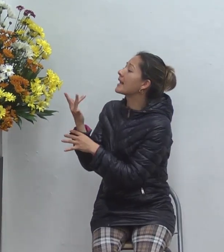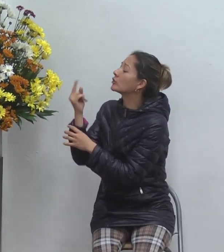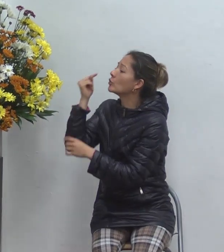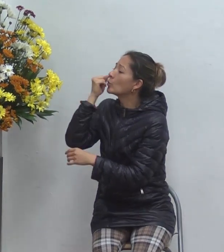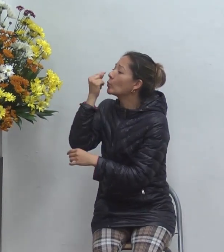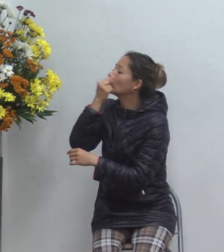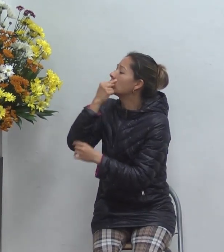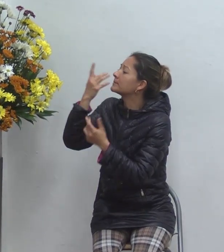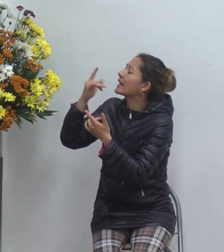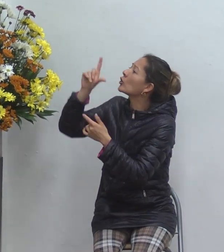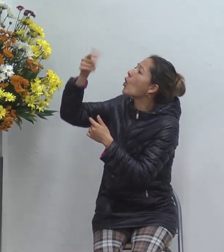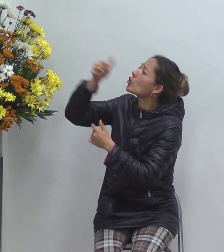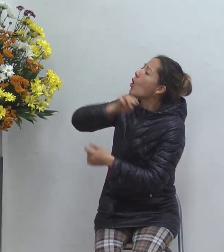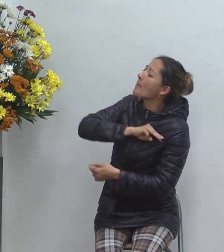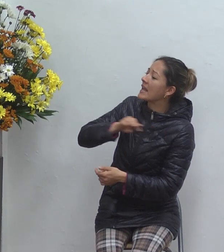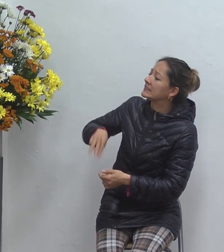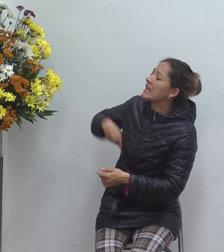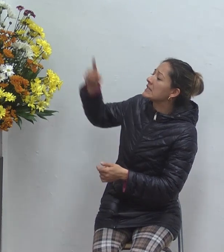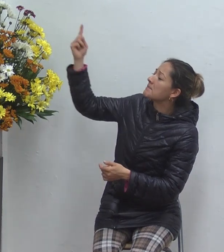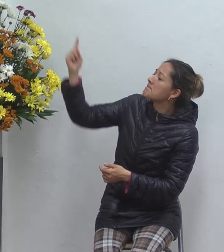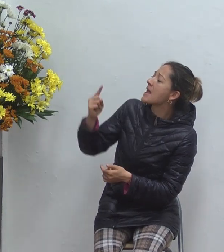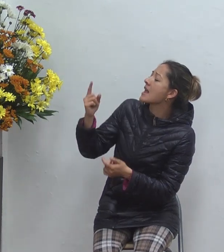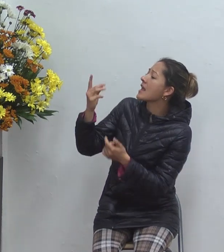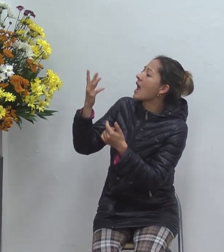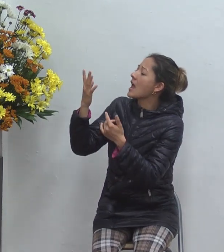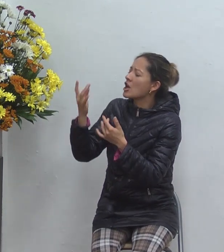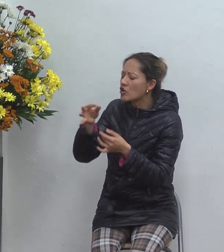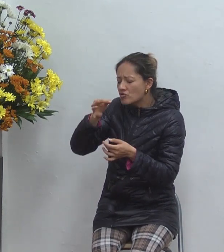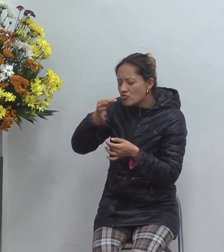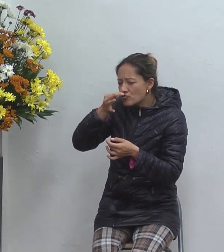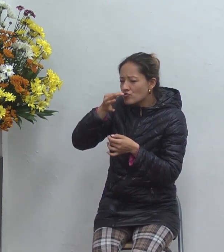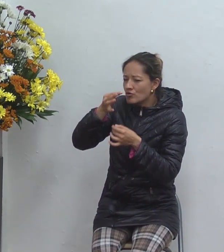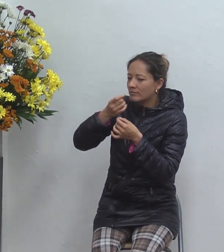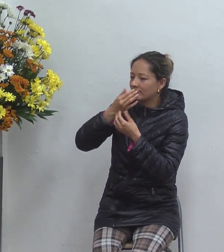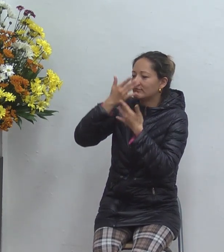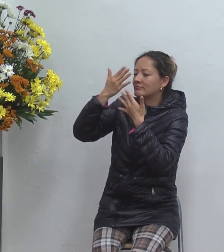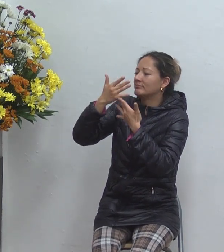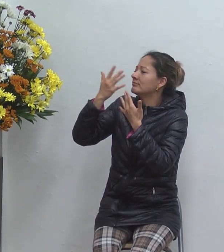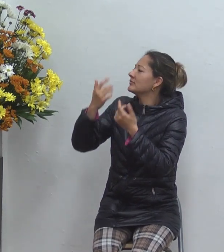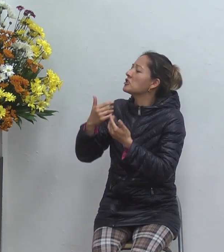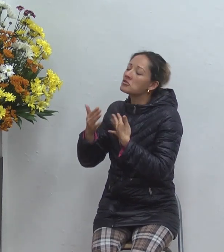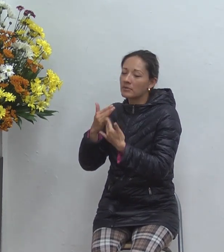y tomando jagué para tener iluminación no pero no es cualquier gente gente que ha tomado el seminario